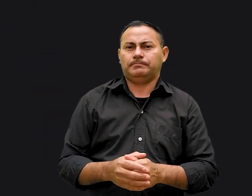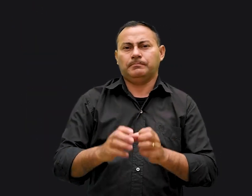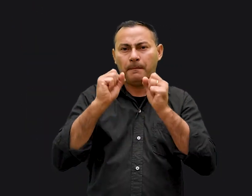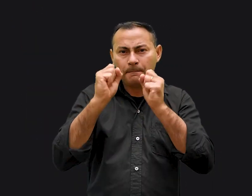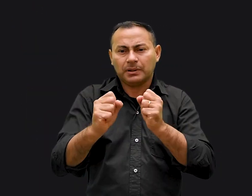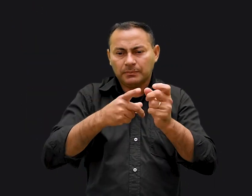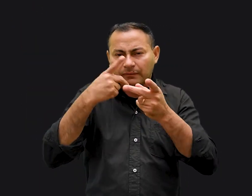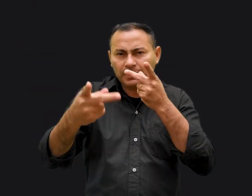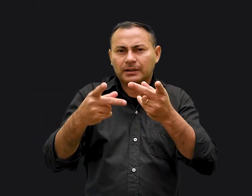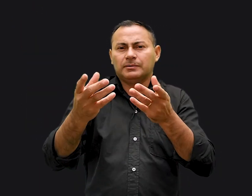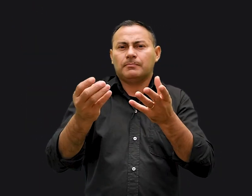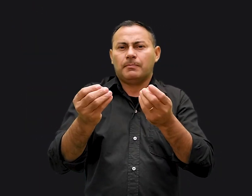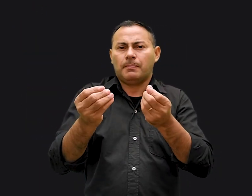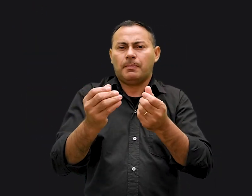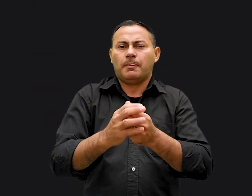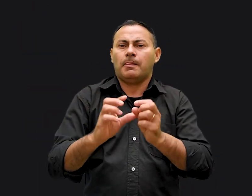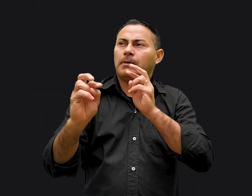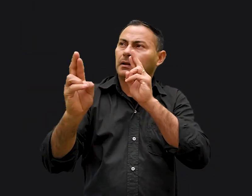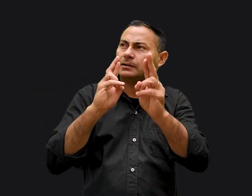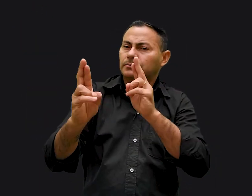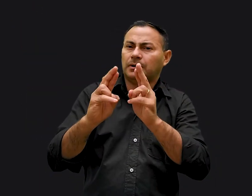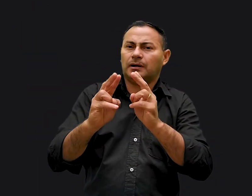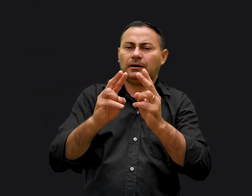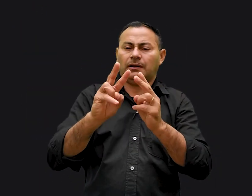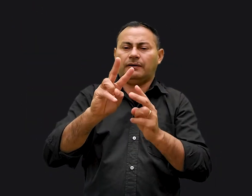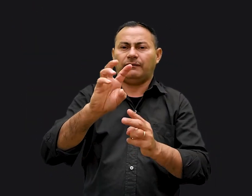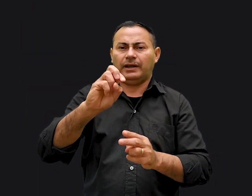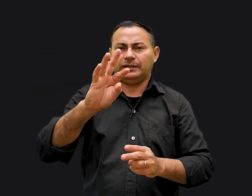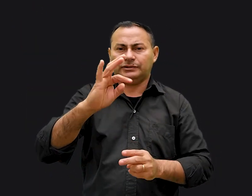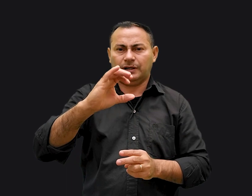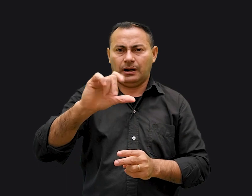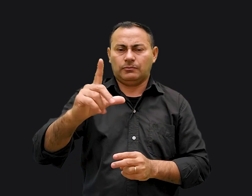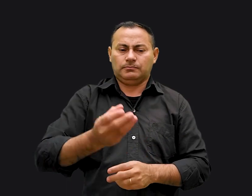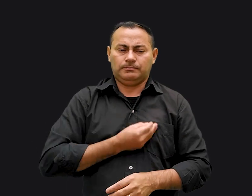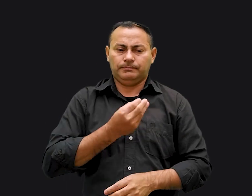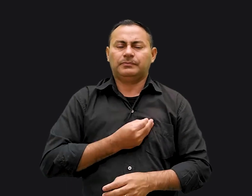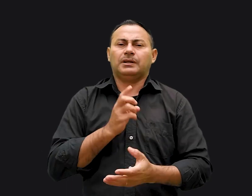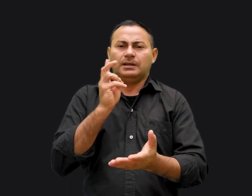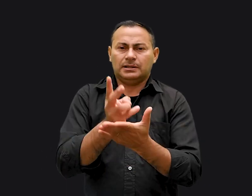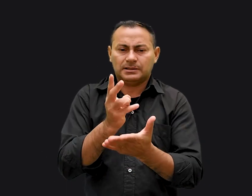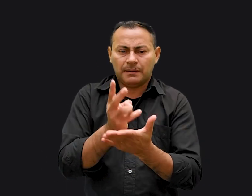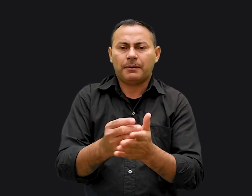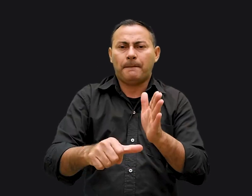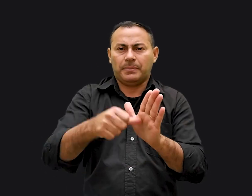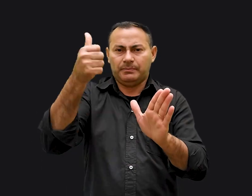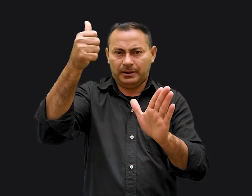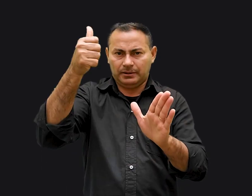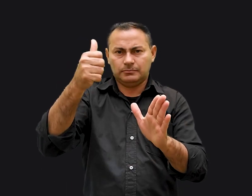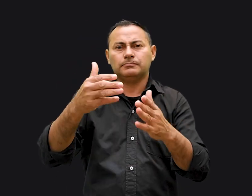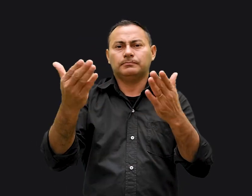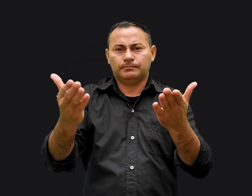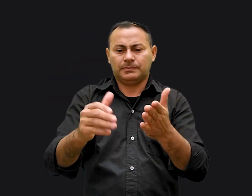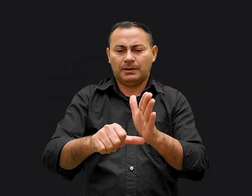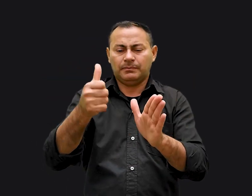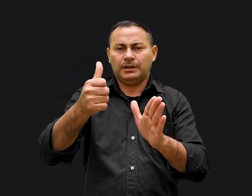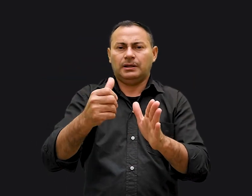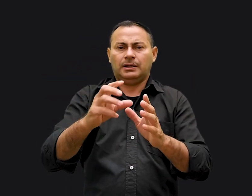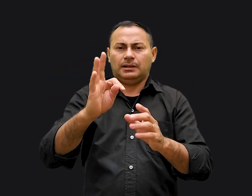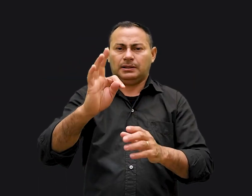Podemos chamar isso de relacionamento vertical da vida, que é sempre o primeiro. Então, na primeira tábua